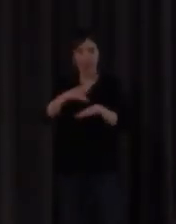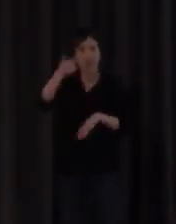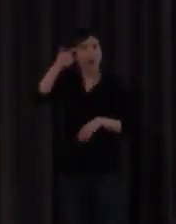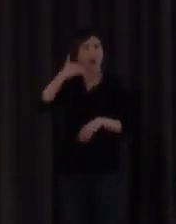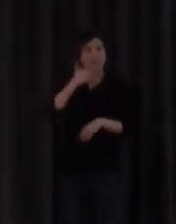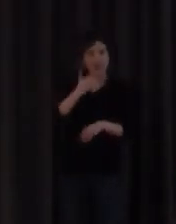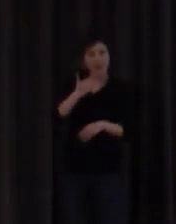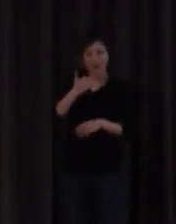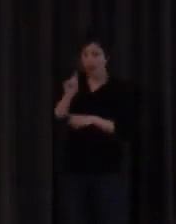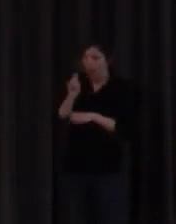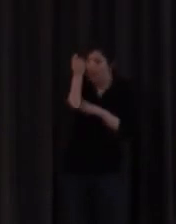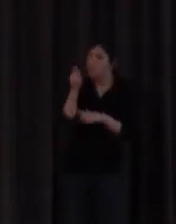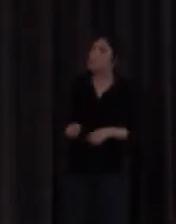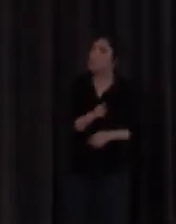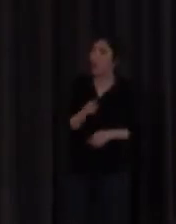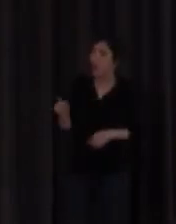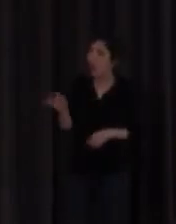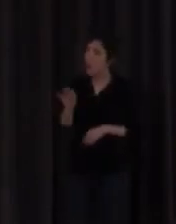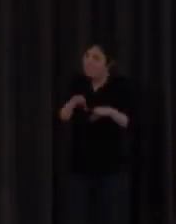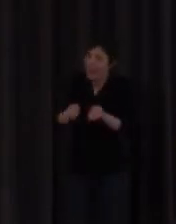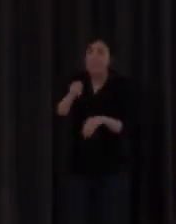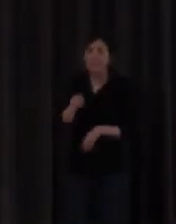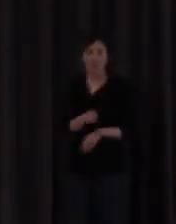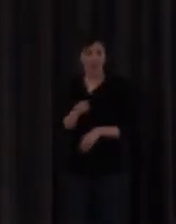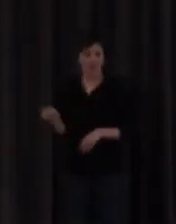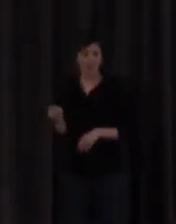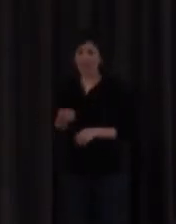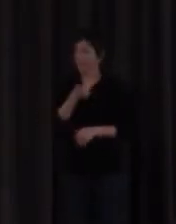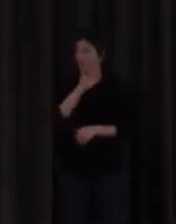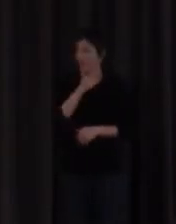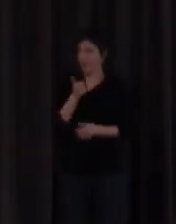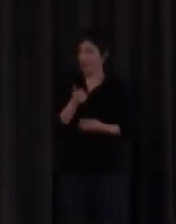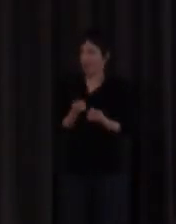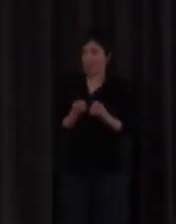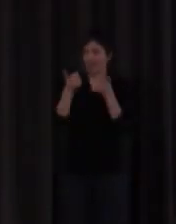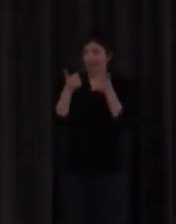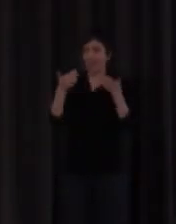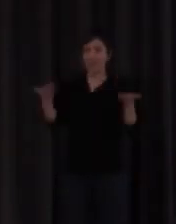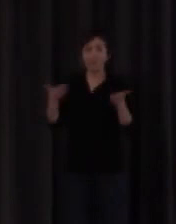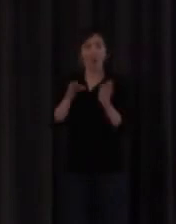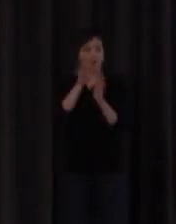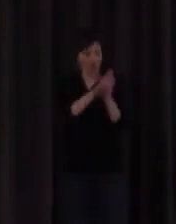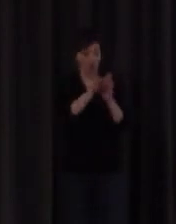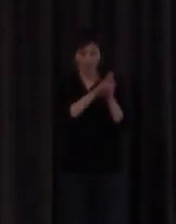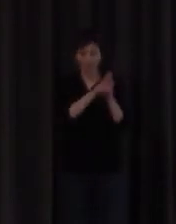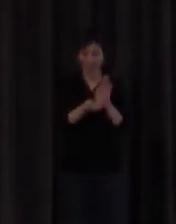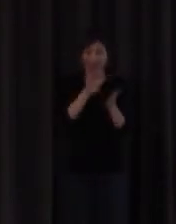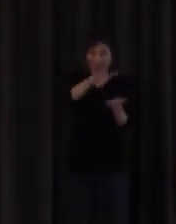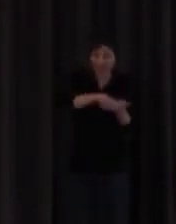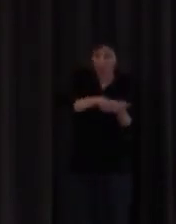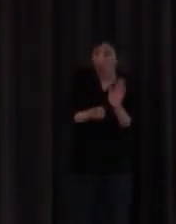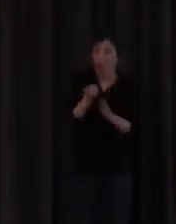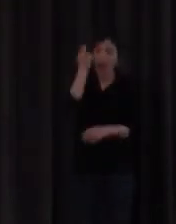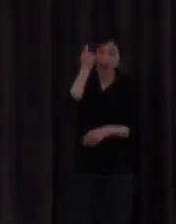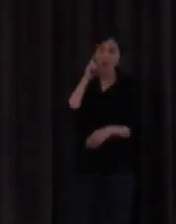o la seva utilitat. La dimensió fonològica de la llengua arriba als alumnes sords a través de